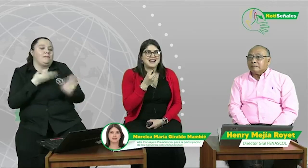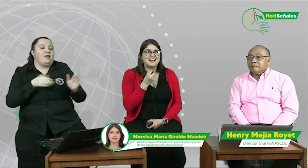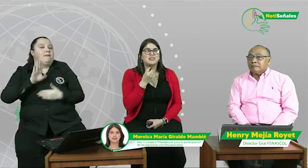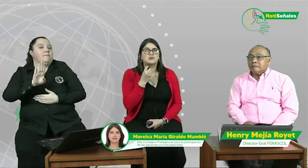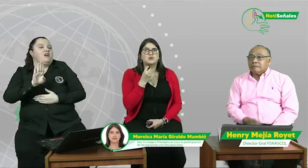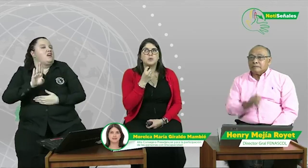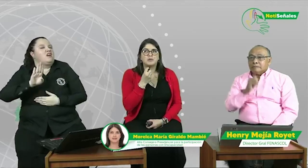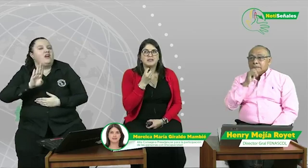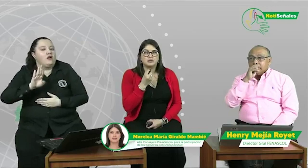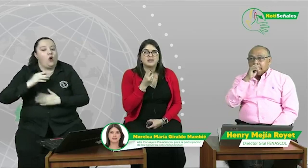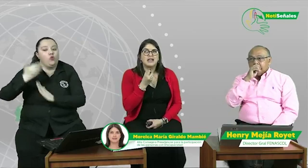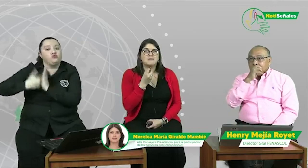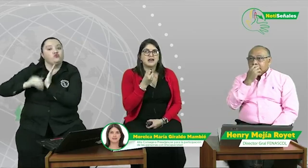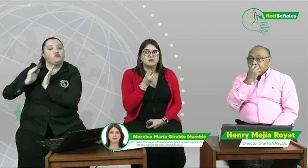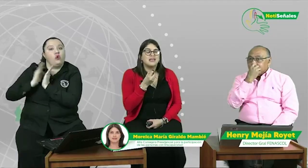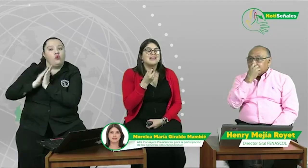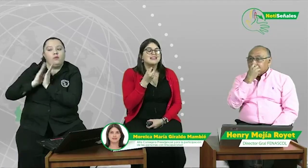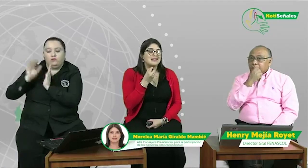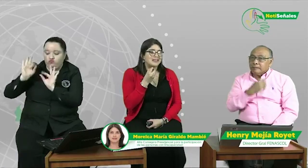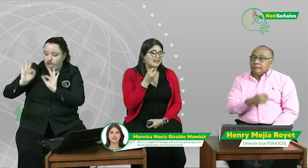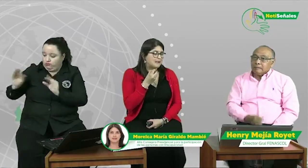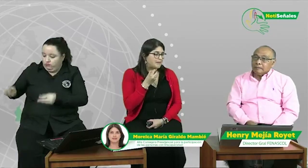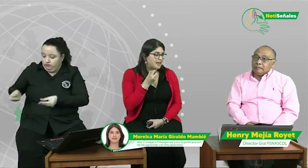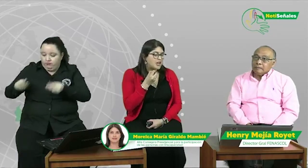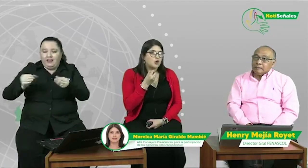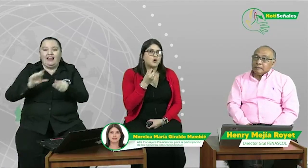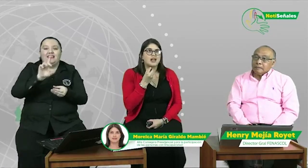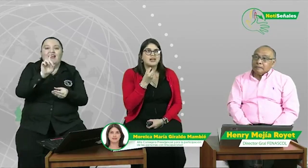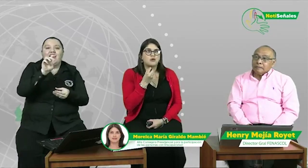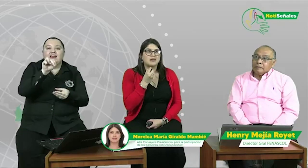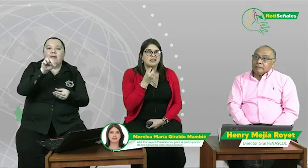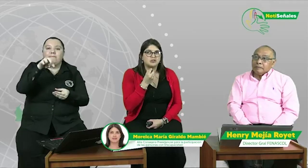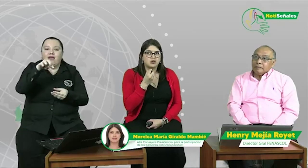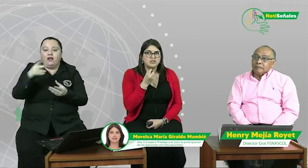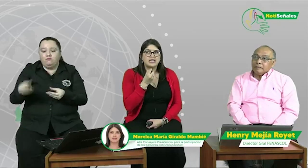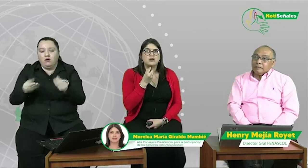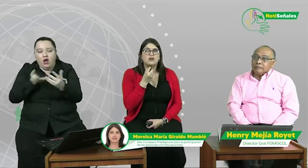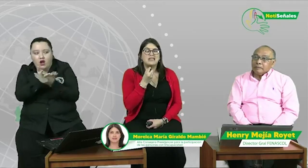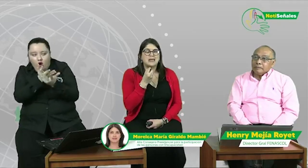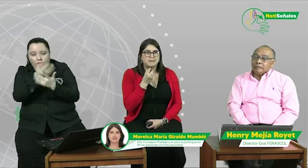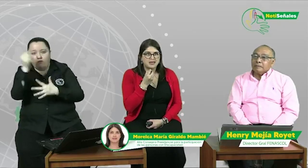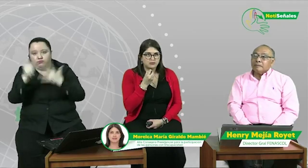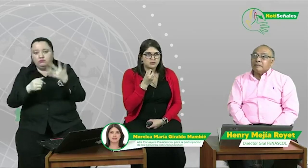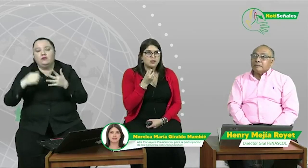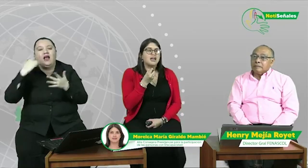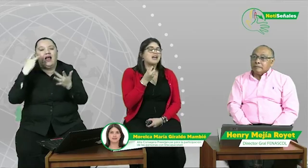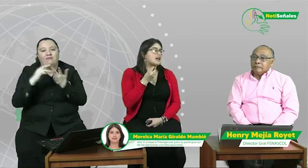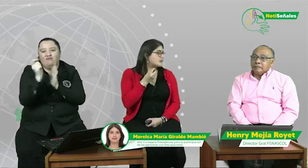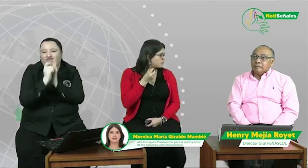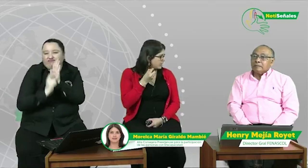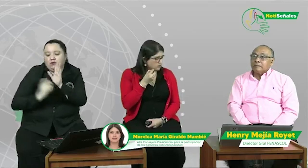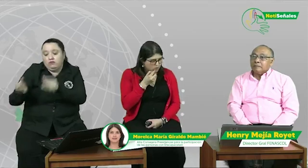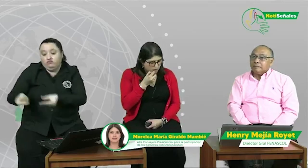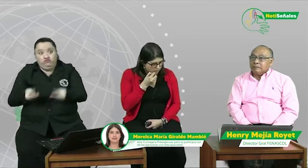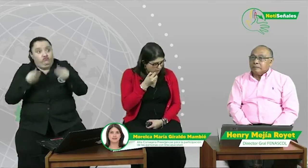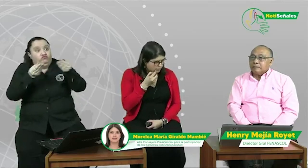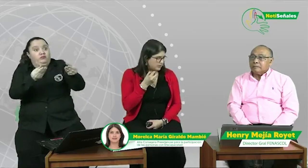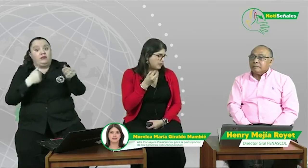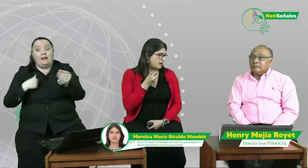esos documentos en manos del DNP con las recomendaciones y los lineamientos en caso que no logremos tener el plan